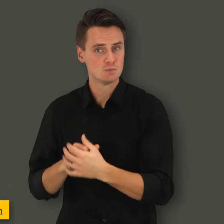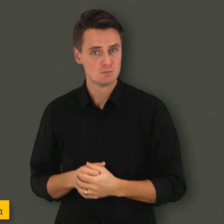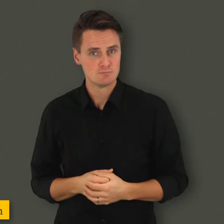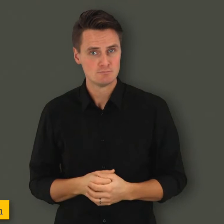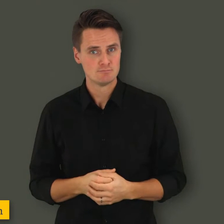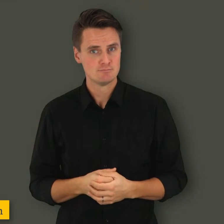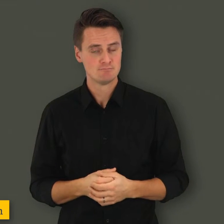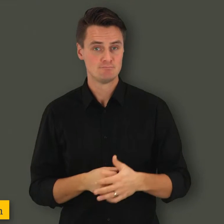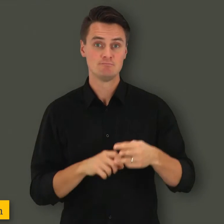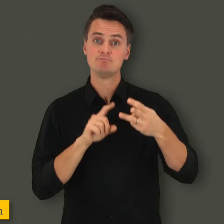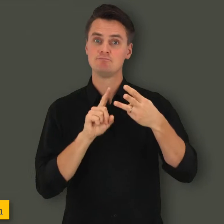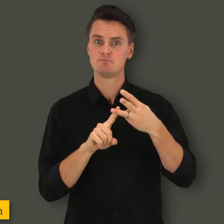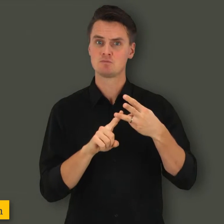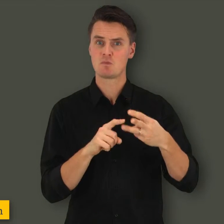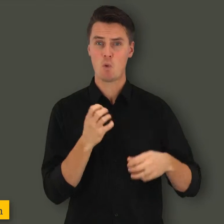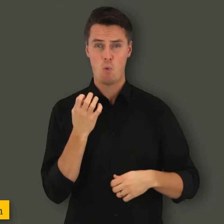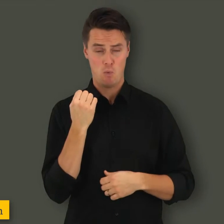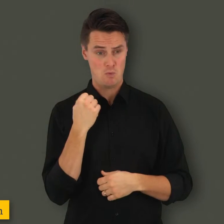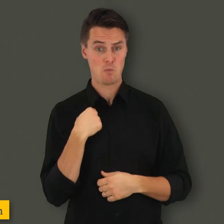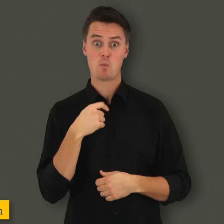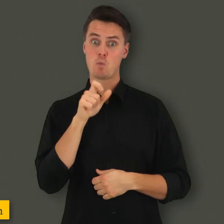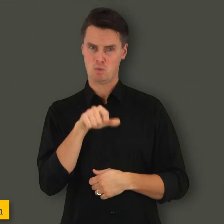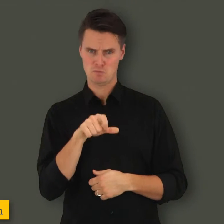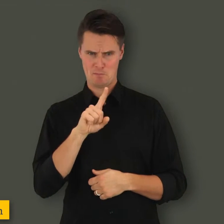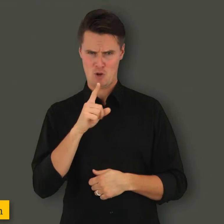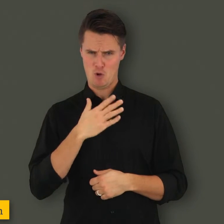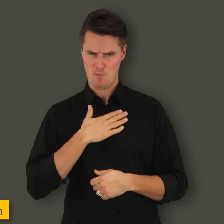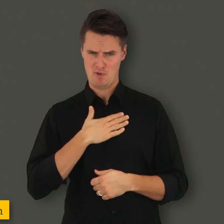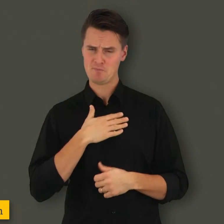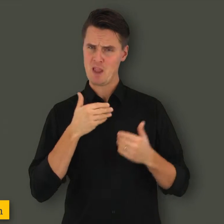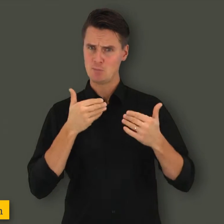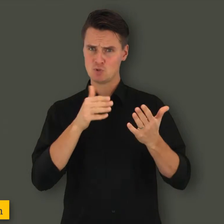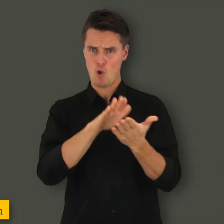Kykyä tunnistaa kehittämiskohteita